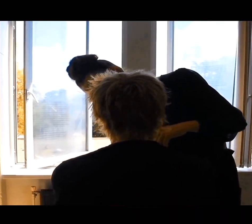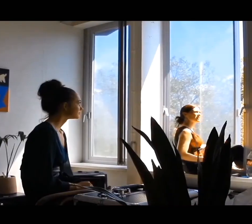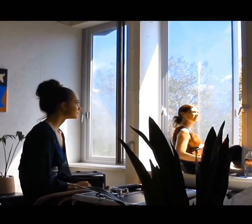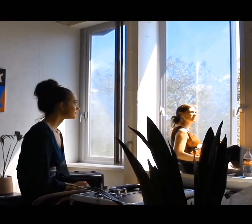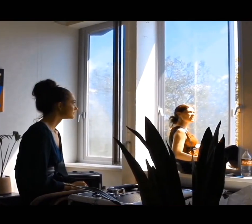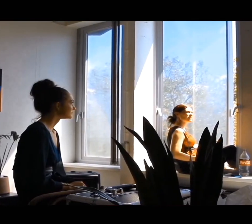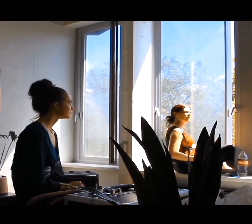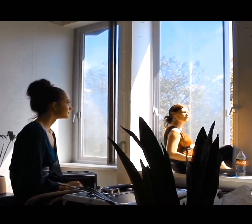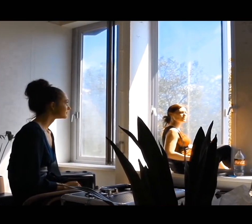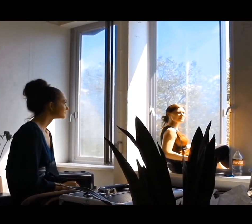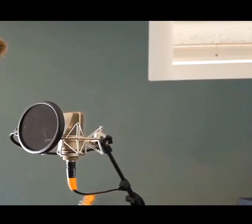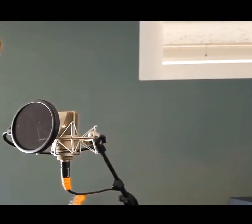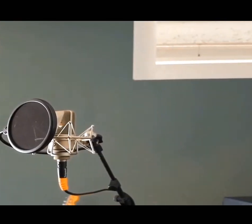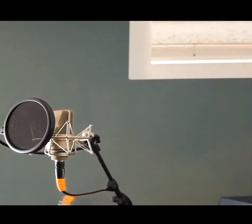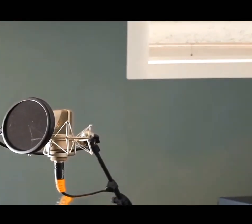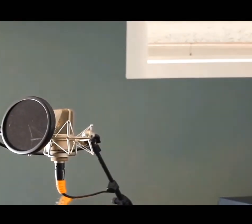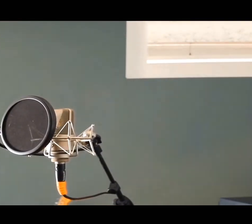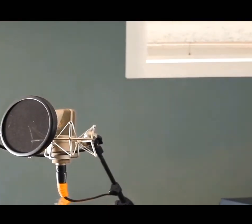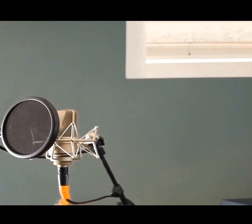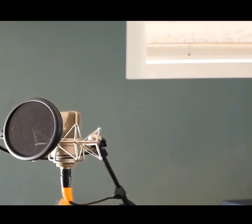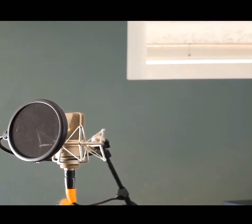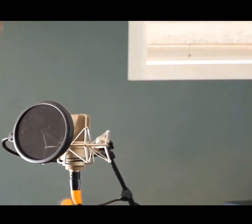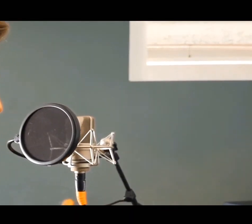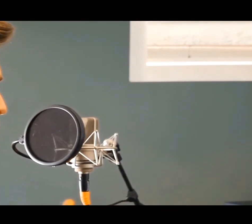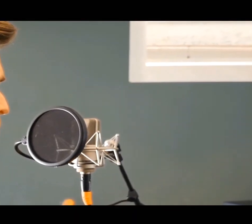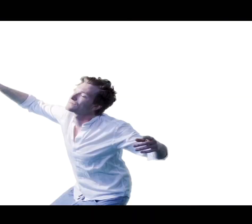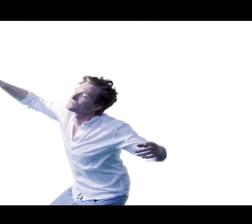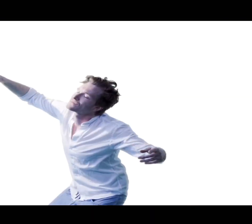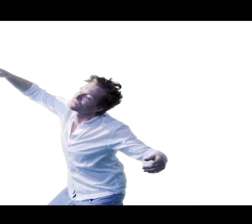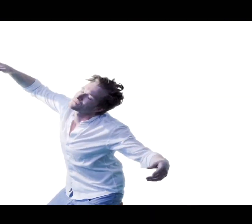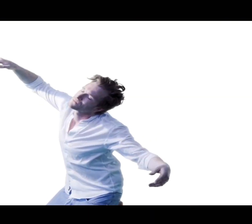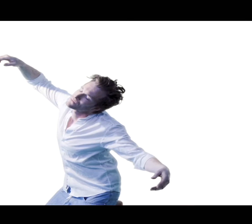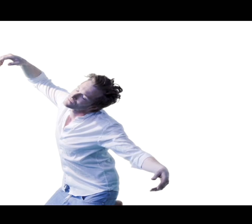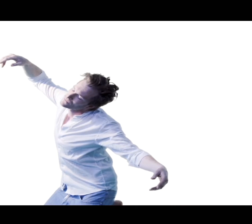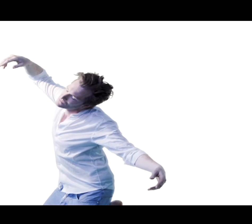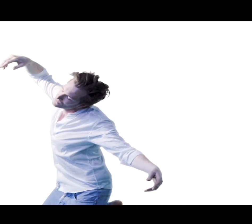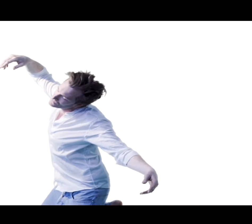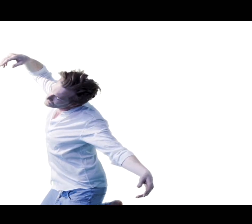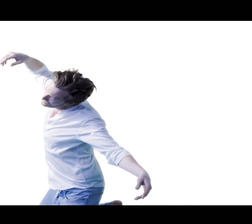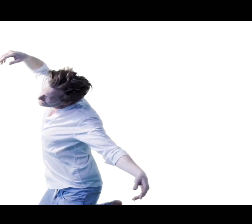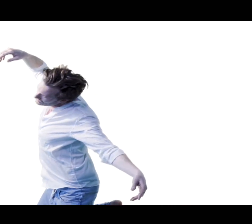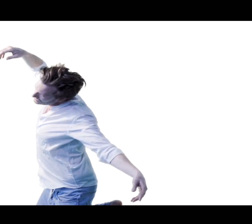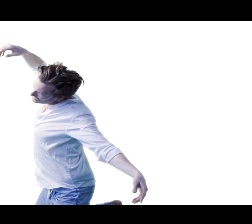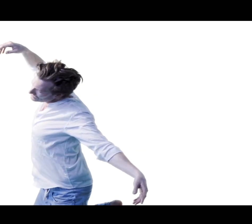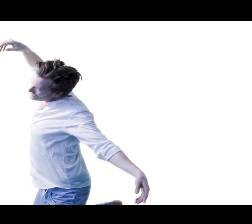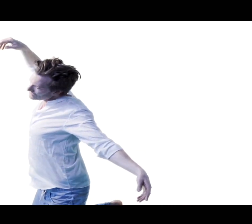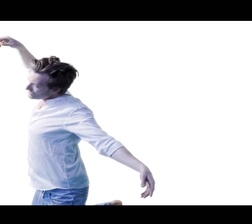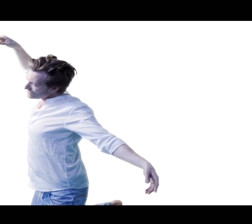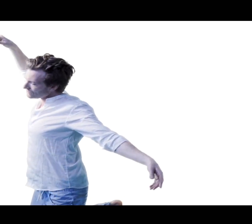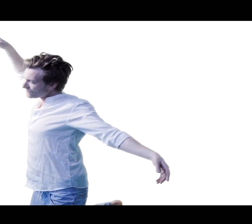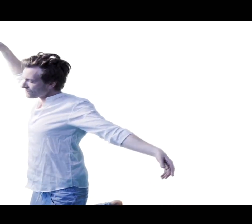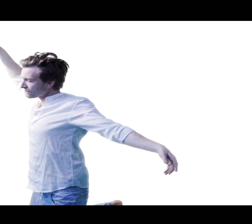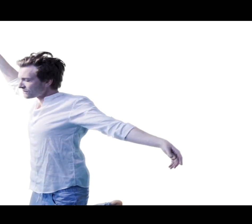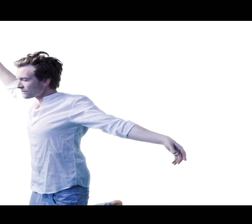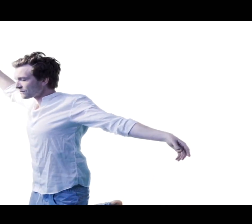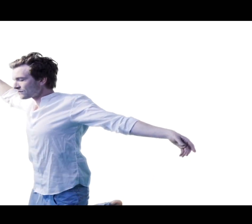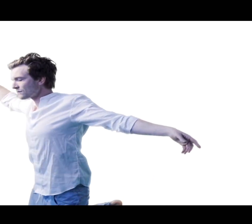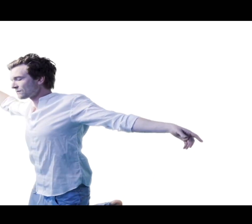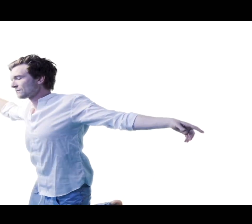Toutes'en suis brûlé ailes à vouloir toucher soleil J'ai le début de saison